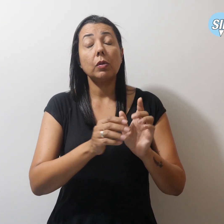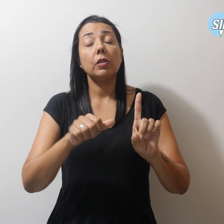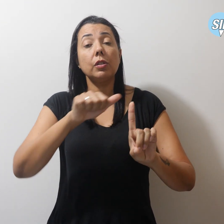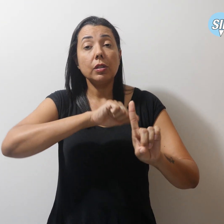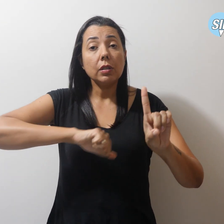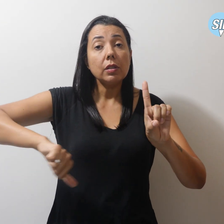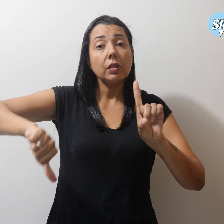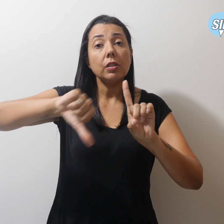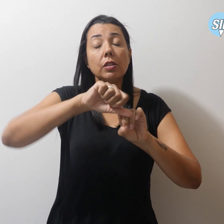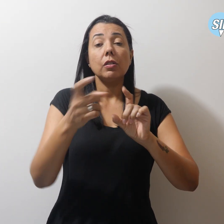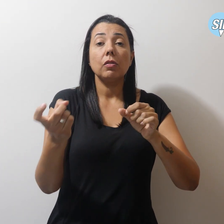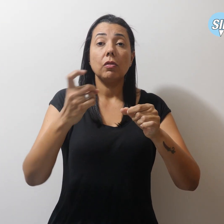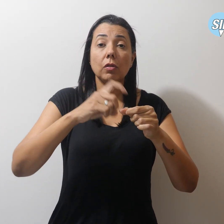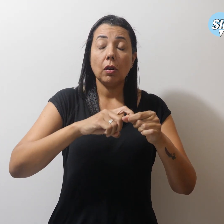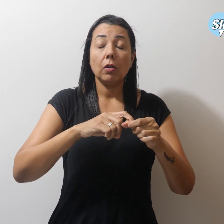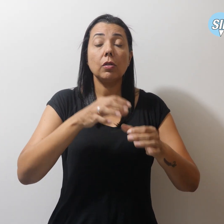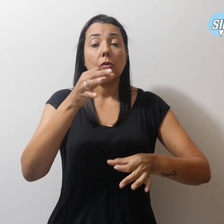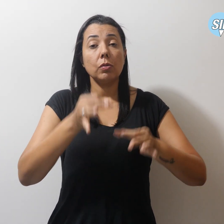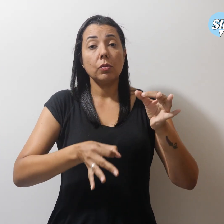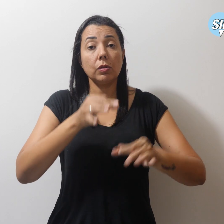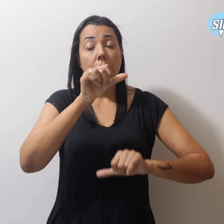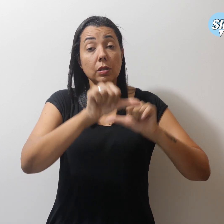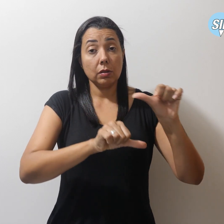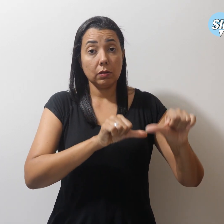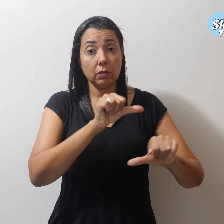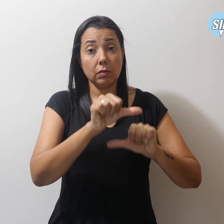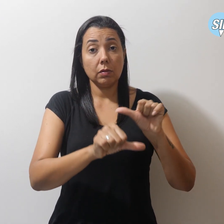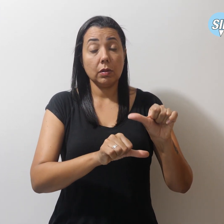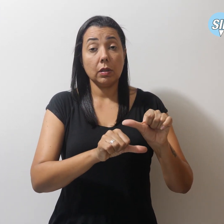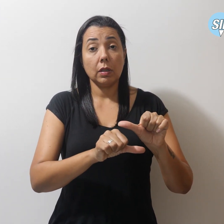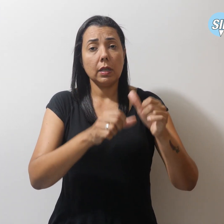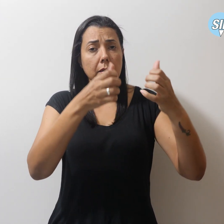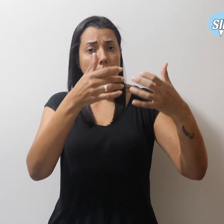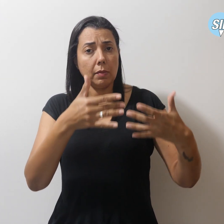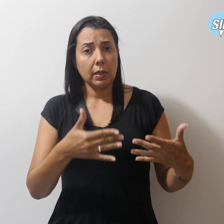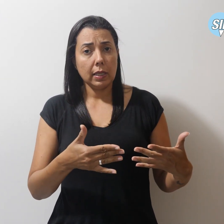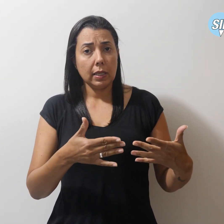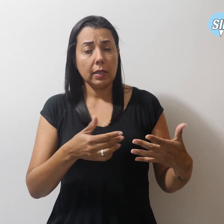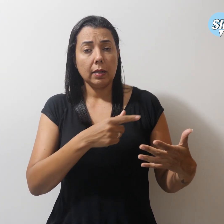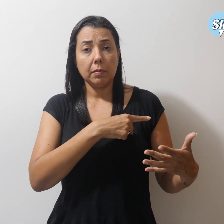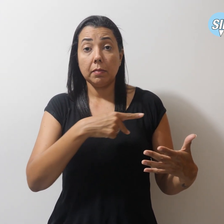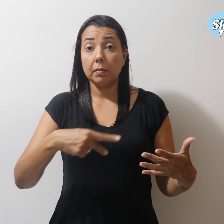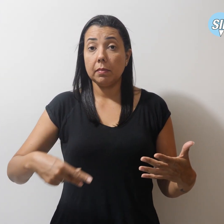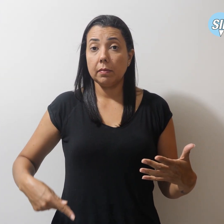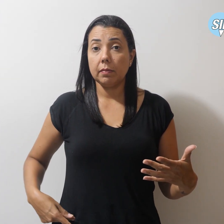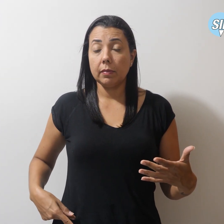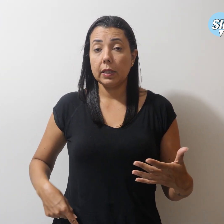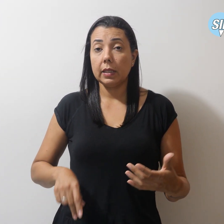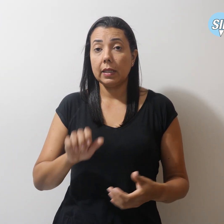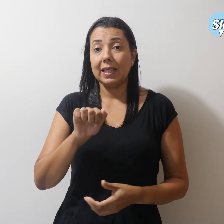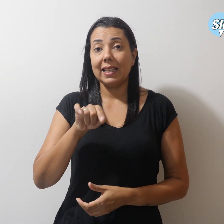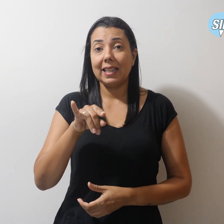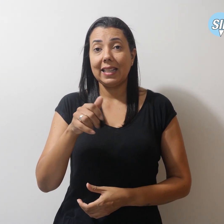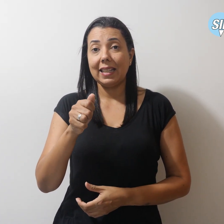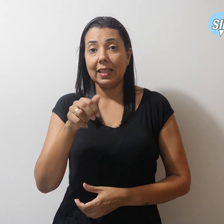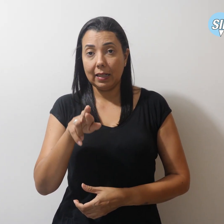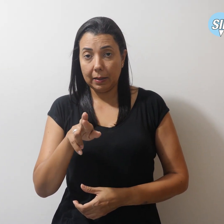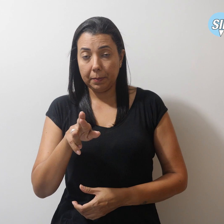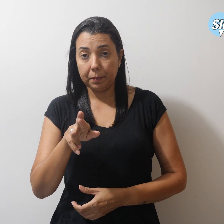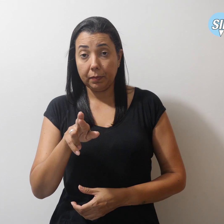Justiça de Transição, diz Presidenta Enea Almeida. Nesta quinta-feira,